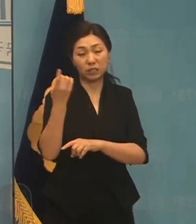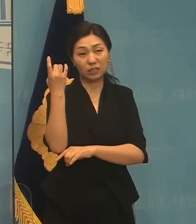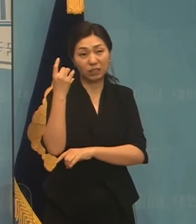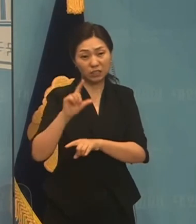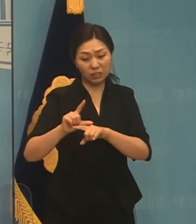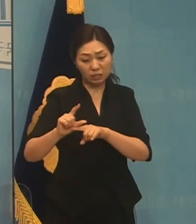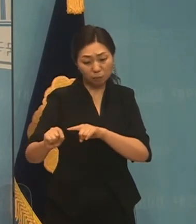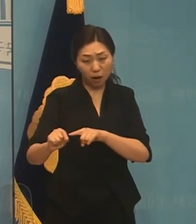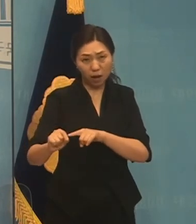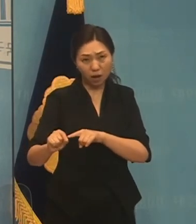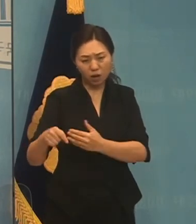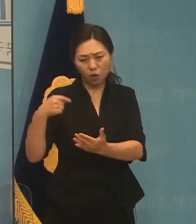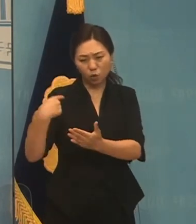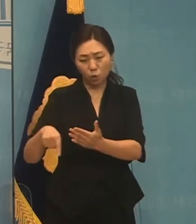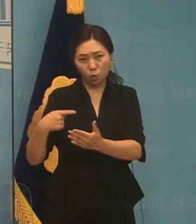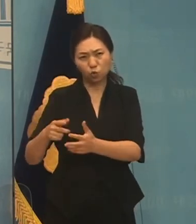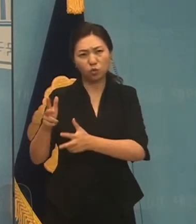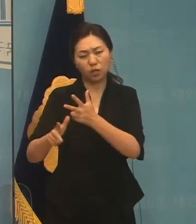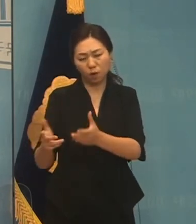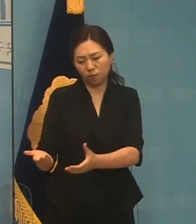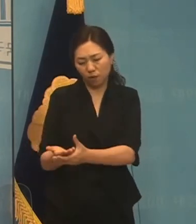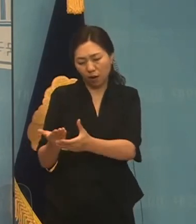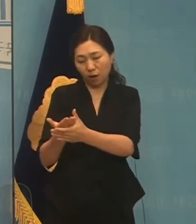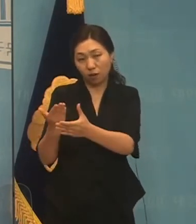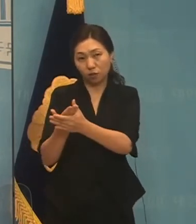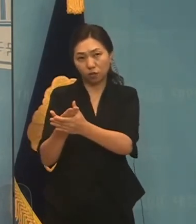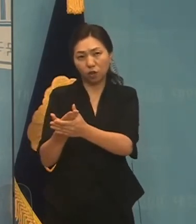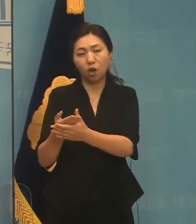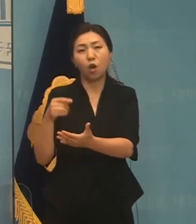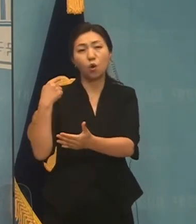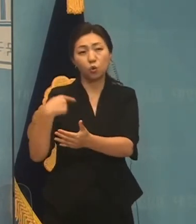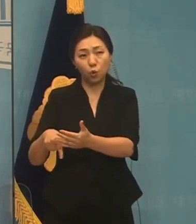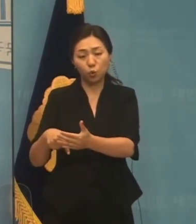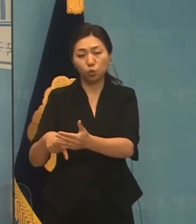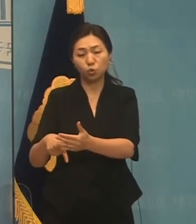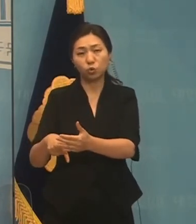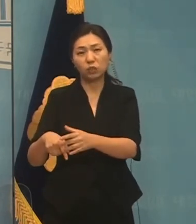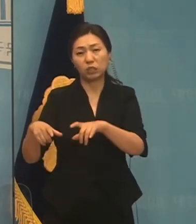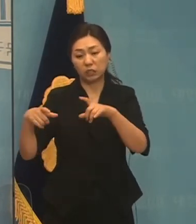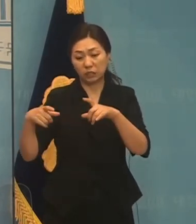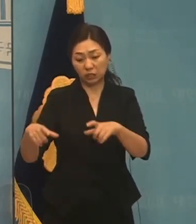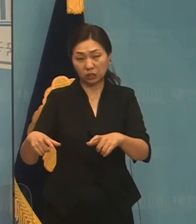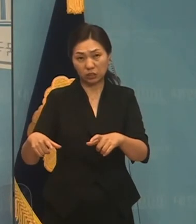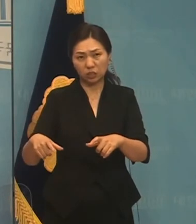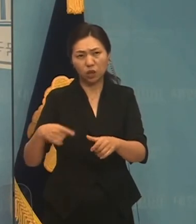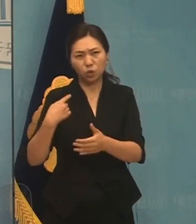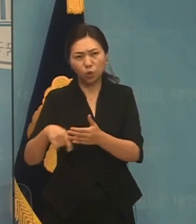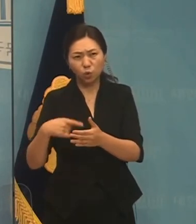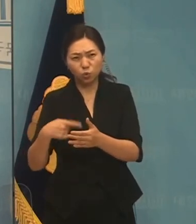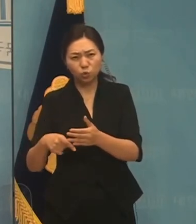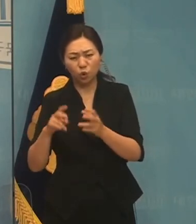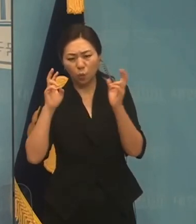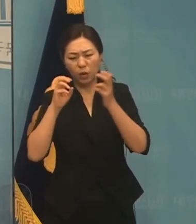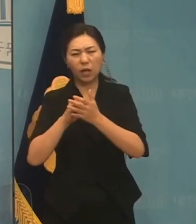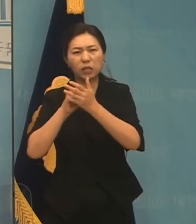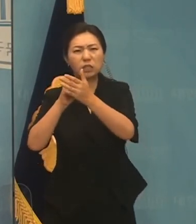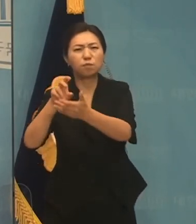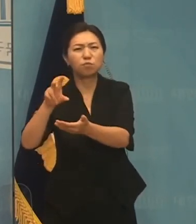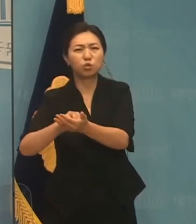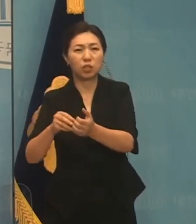산업을 획기적으로 육성함으로써 교육과 지역 때문에, 교육이나 지역 때문에